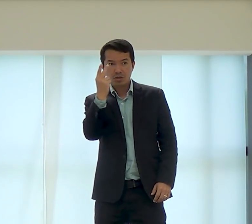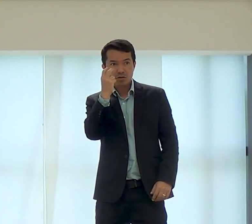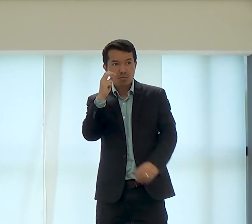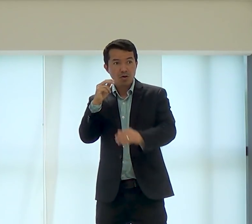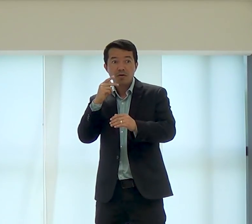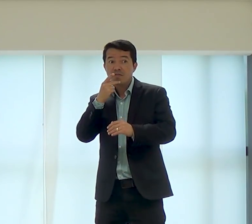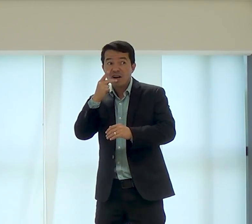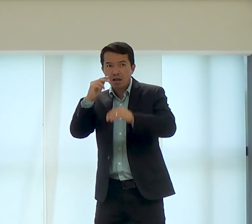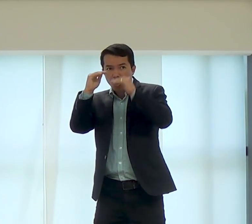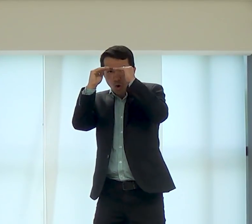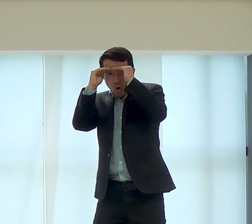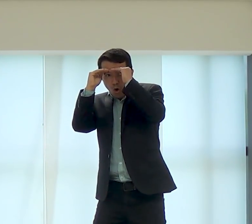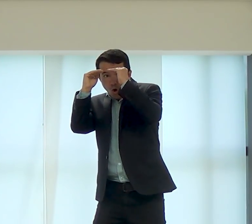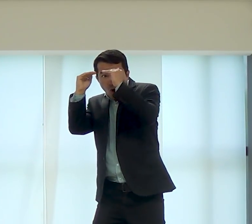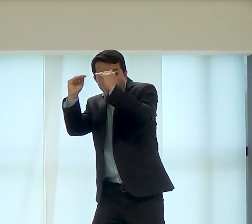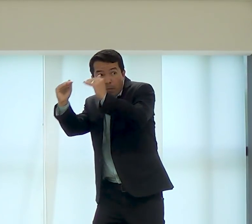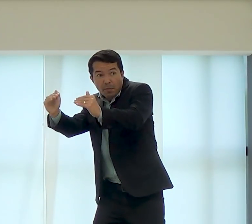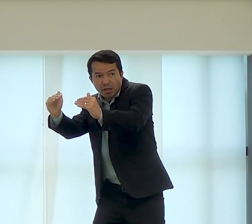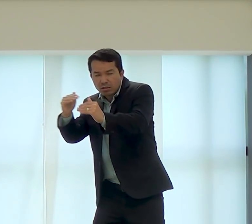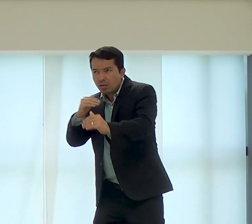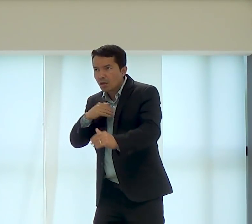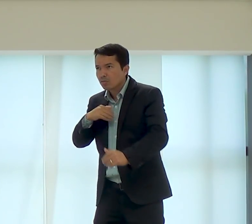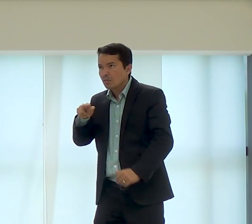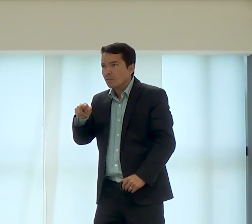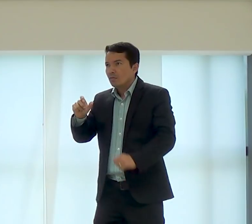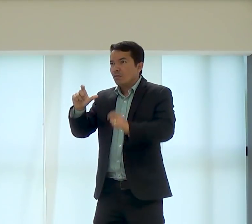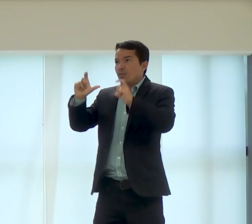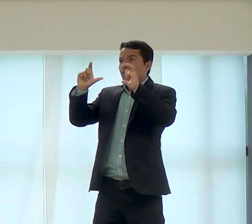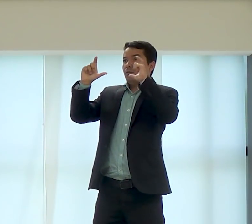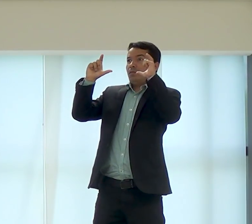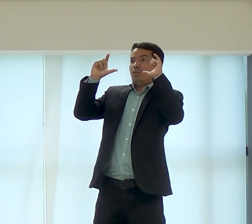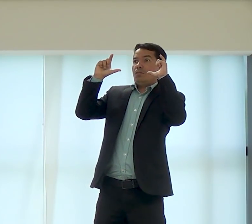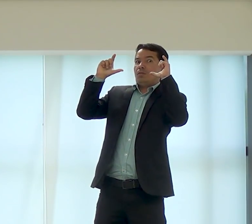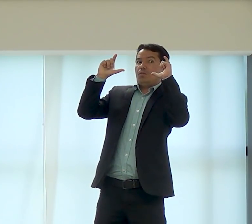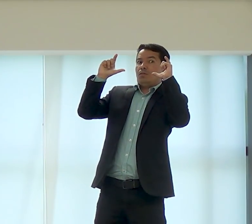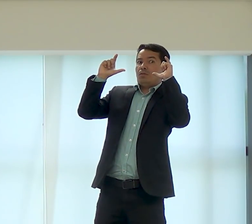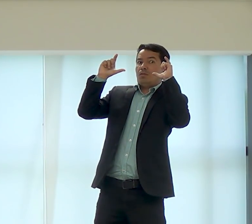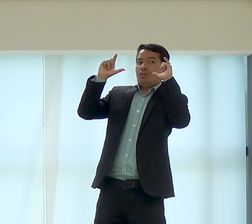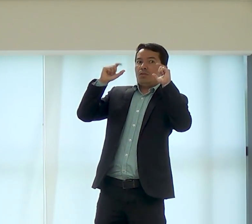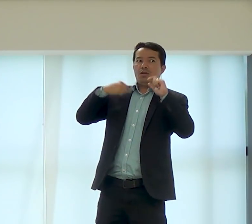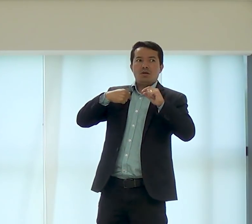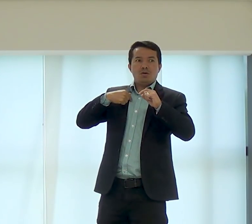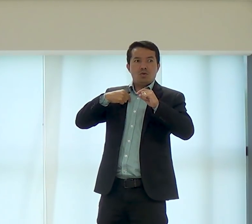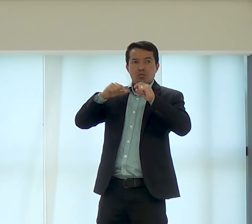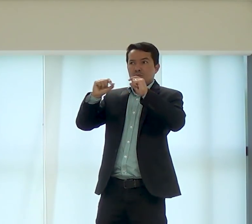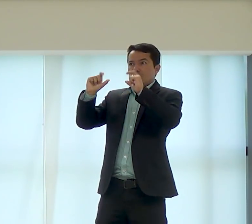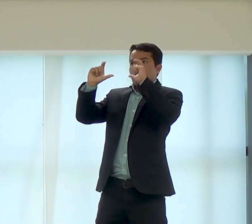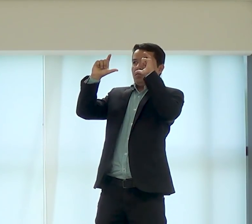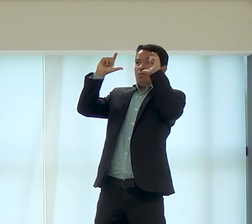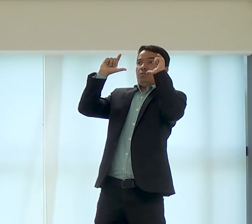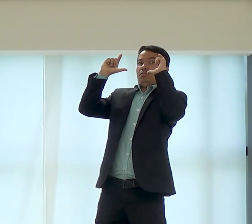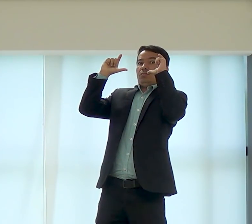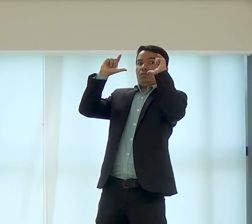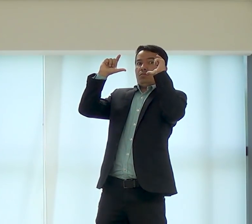o que que eu falei, olha, veja assim, quando ele sinalizou isso, de obedecer a Deus,